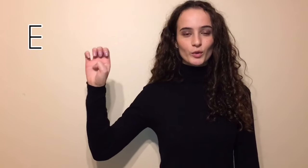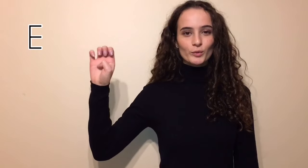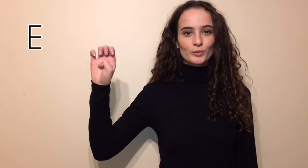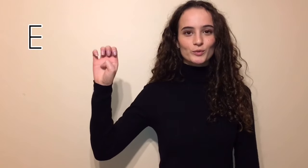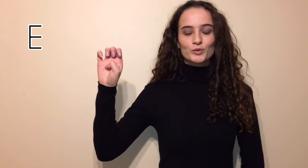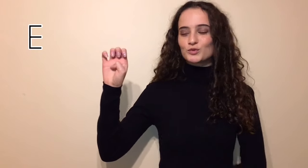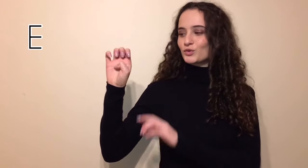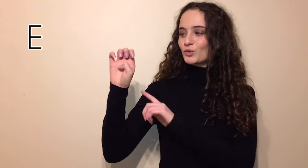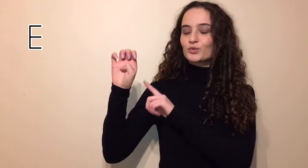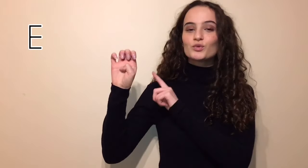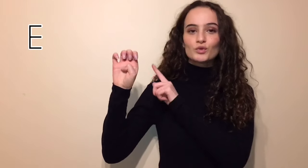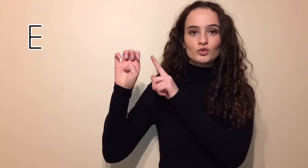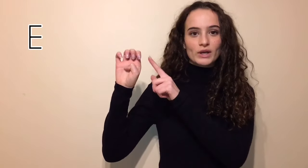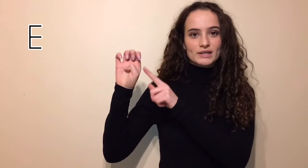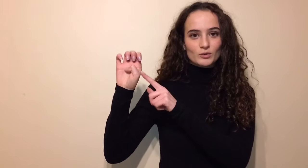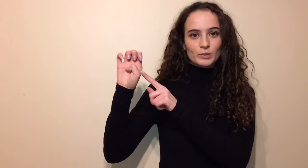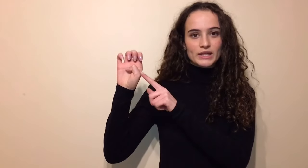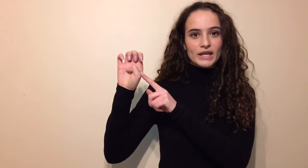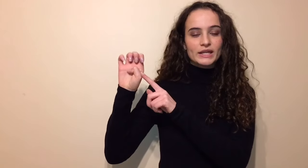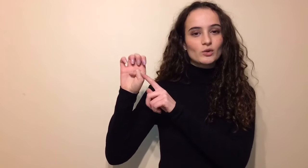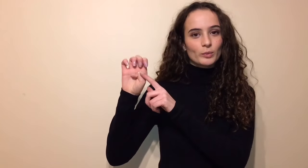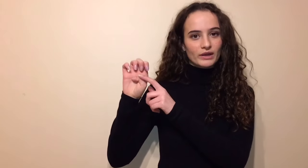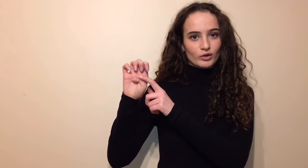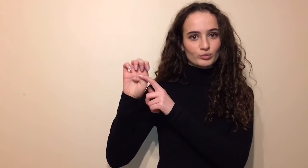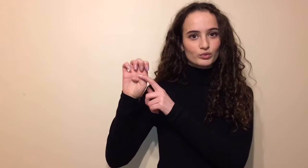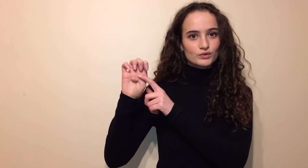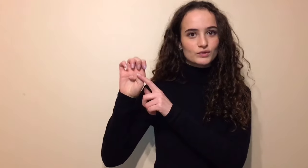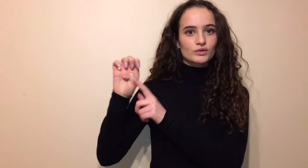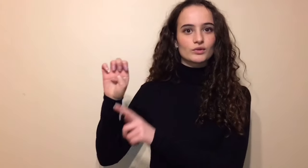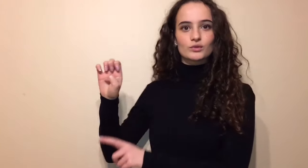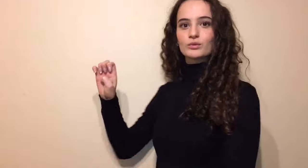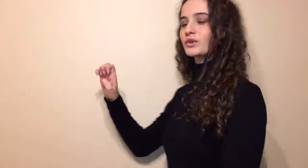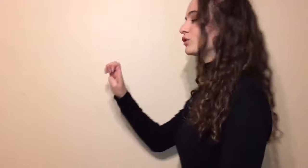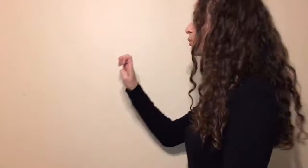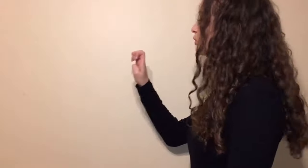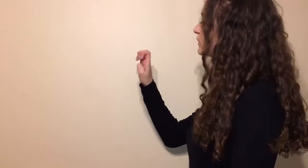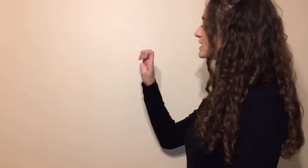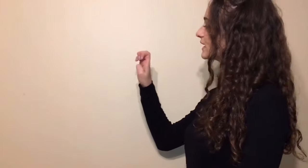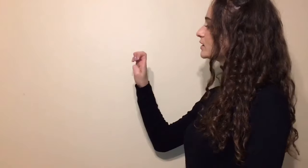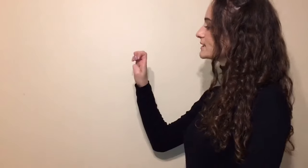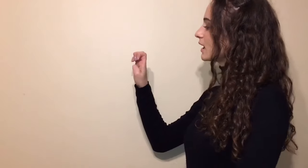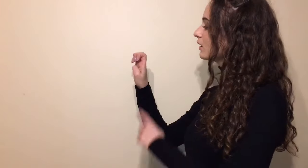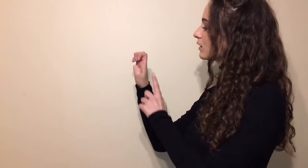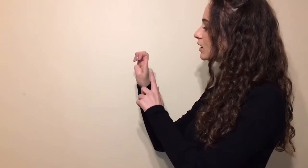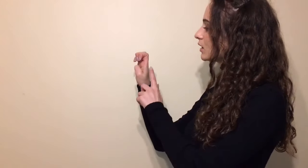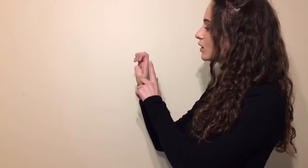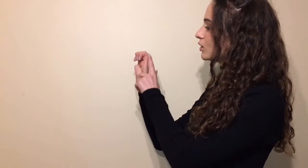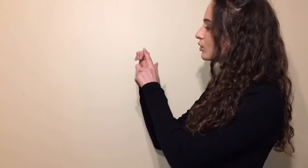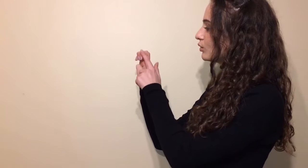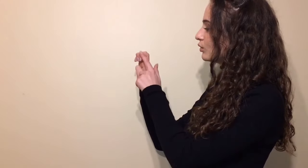E. Donc, ce sont tous vos doigts qui sont pliés, y compris votre pouce. Donc, de profil, ça donne ça. E.